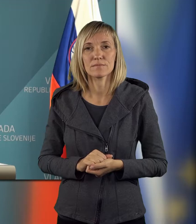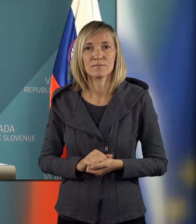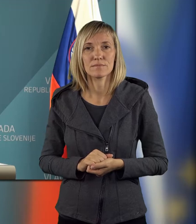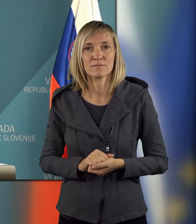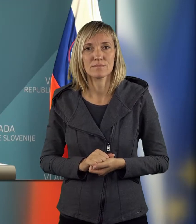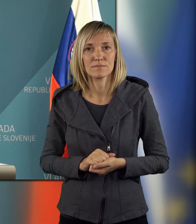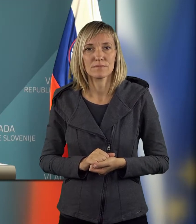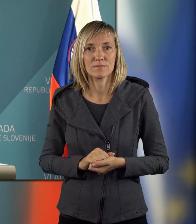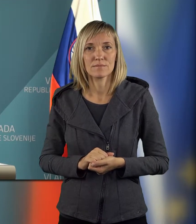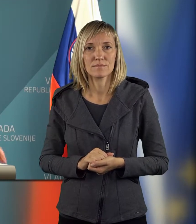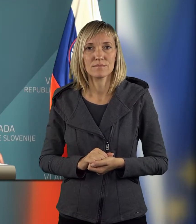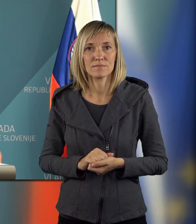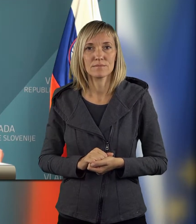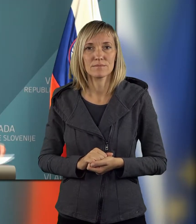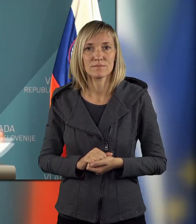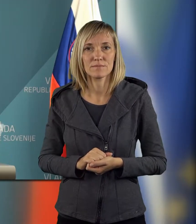ta dva zakona, ki je izvoljala.